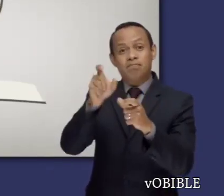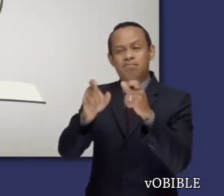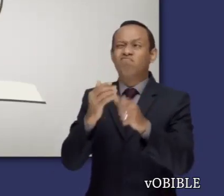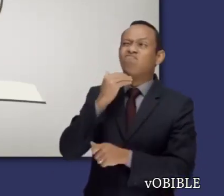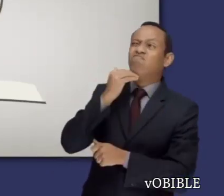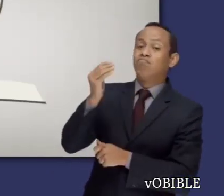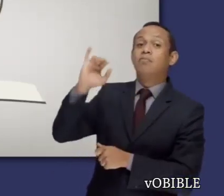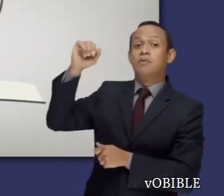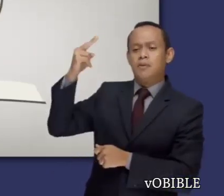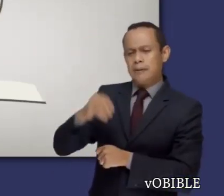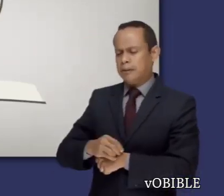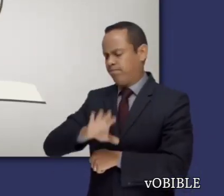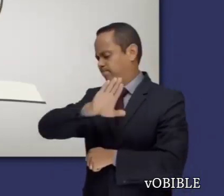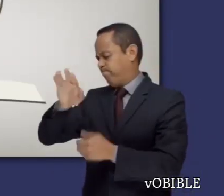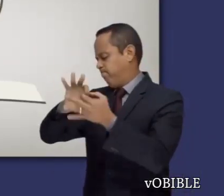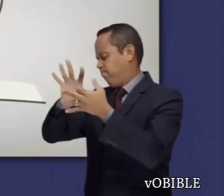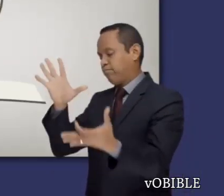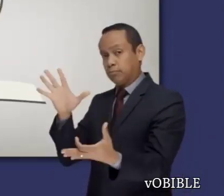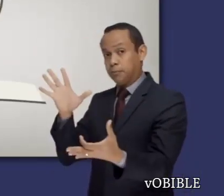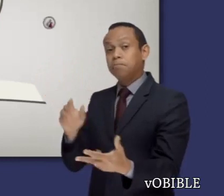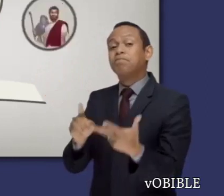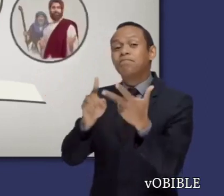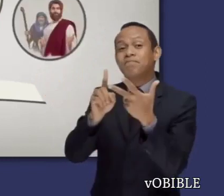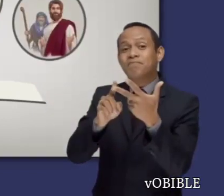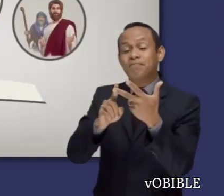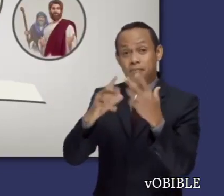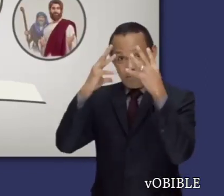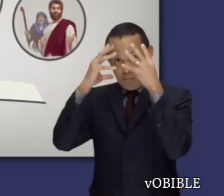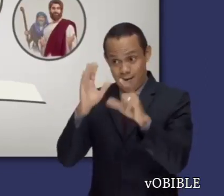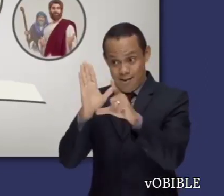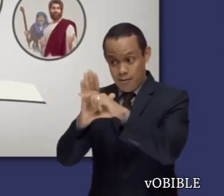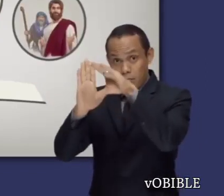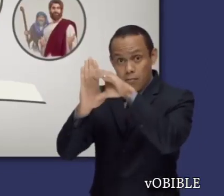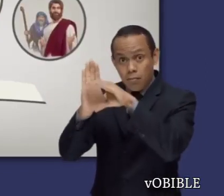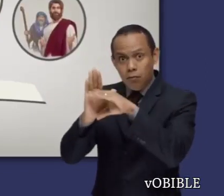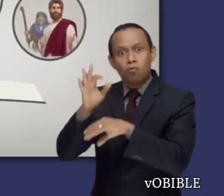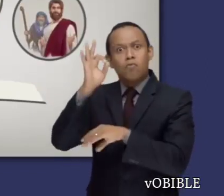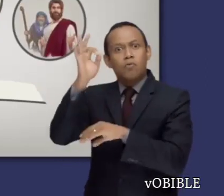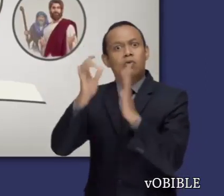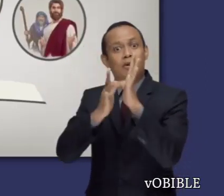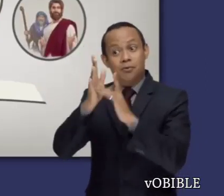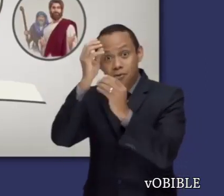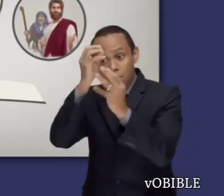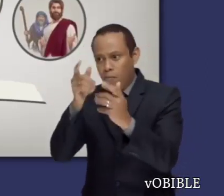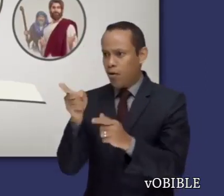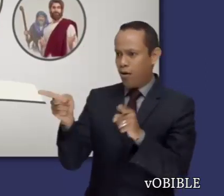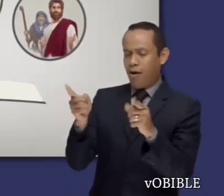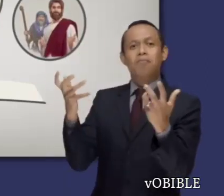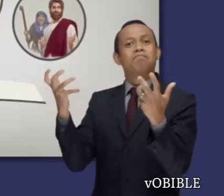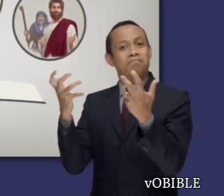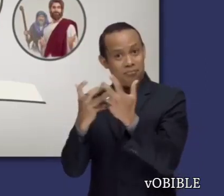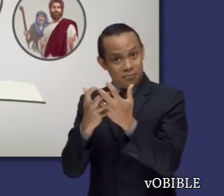bendición a quienes lo desobedecen. Y en que los principios de la ley de Dios se ven en las enseñanzas de Jesús,